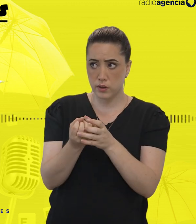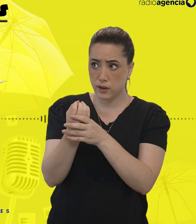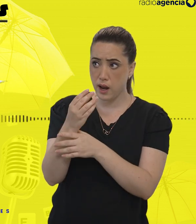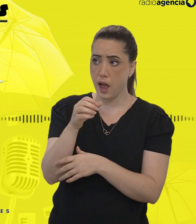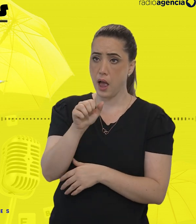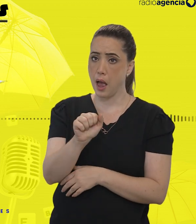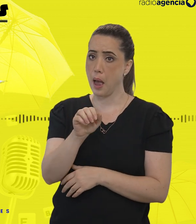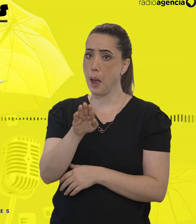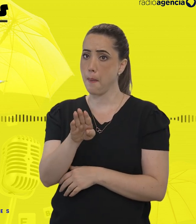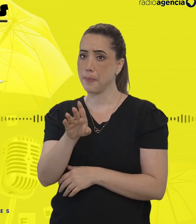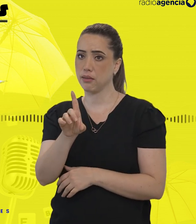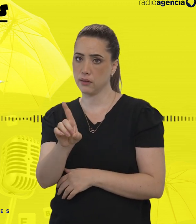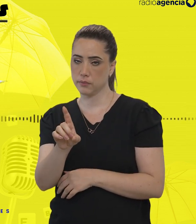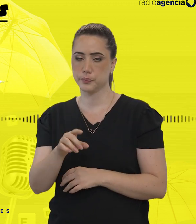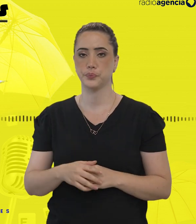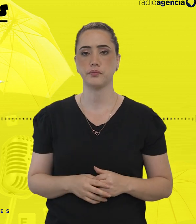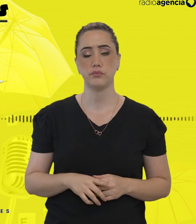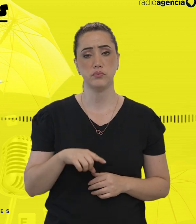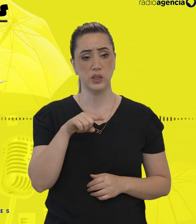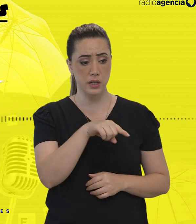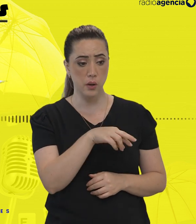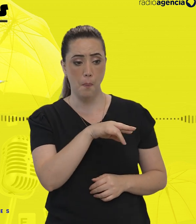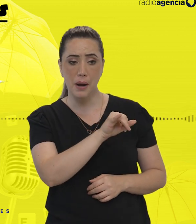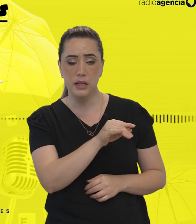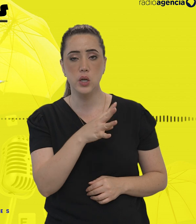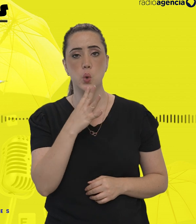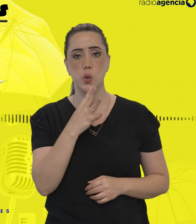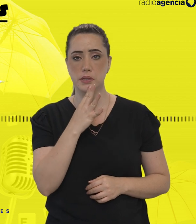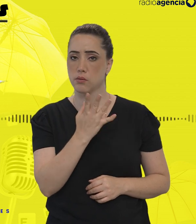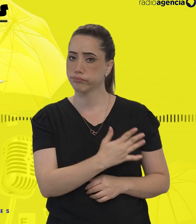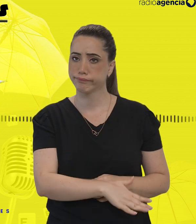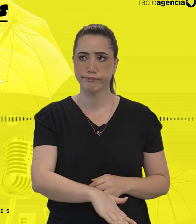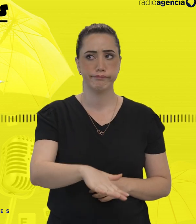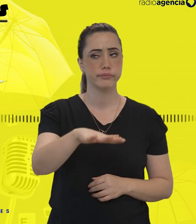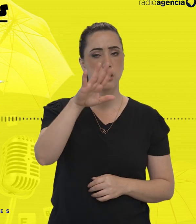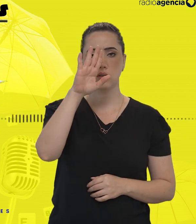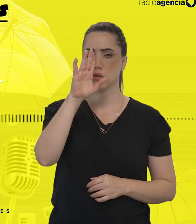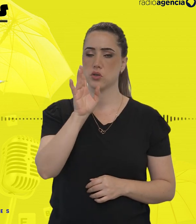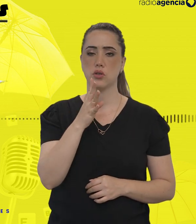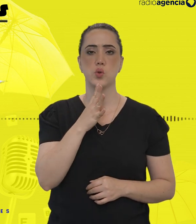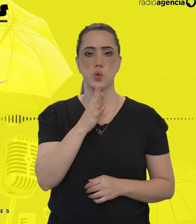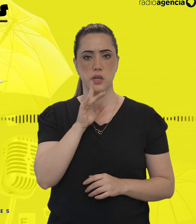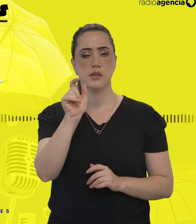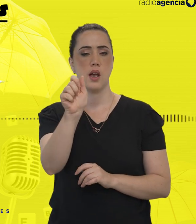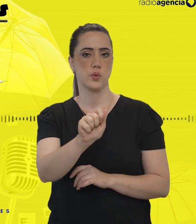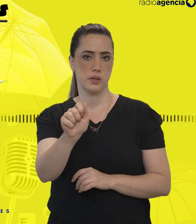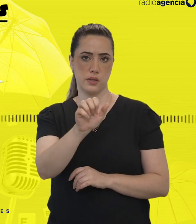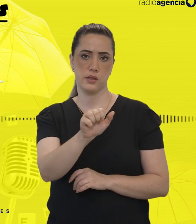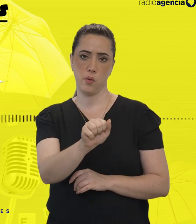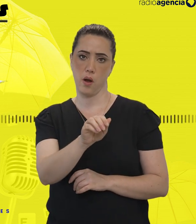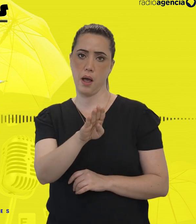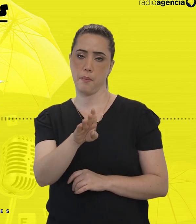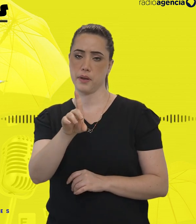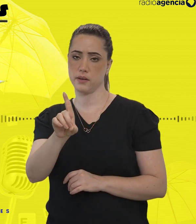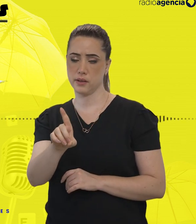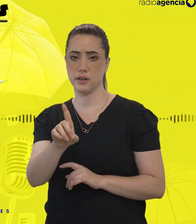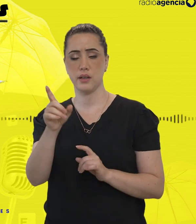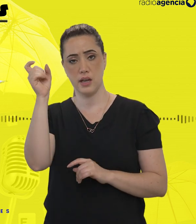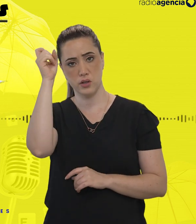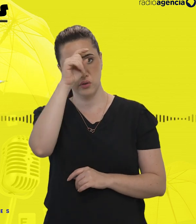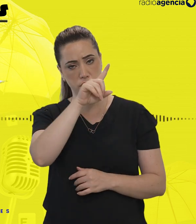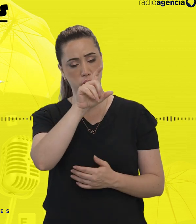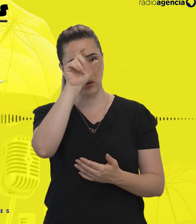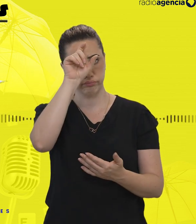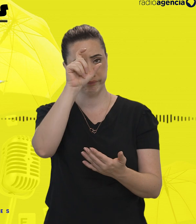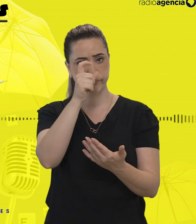Maria Eugênia cresceu familiarizada com o tema dislexia, ao mesmo tempo que as dificuldades na aprendizagem formal da escrita e leitura se